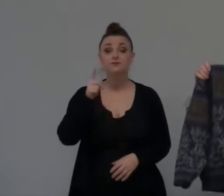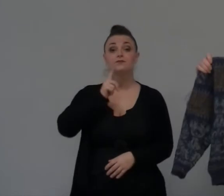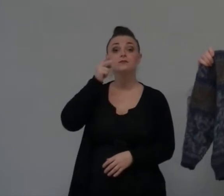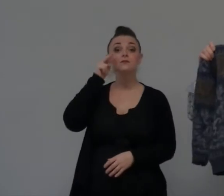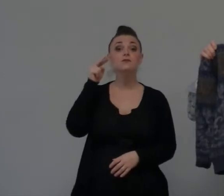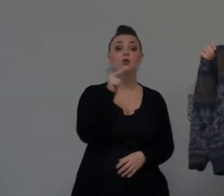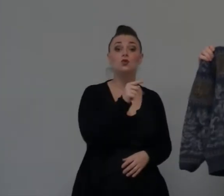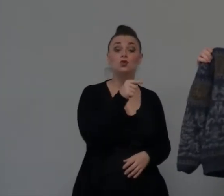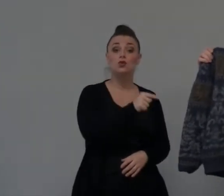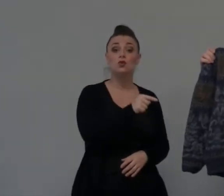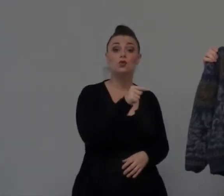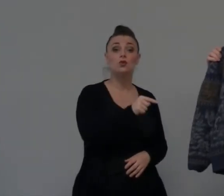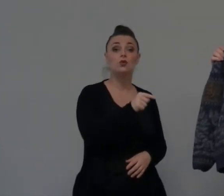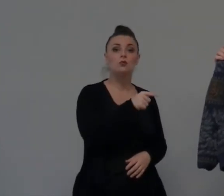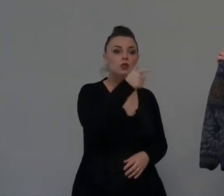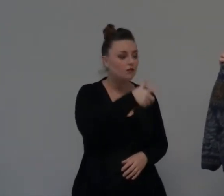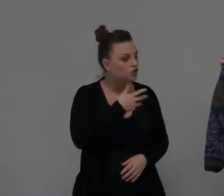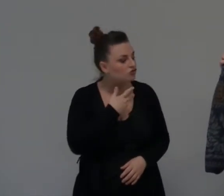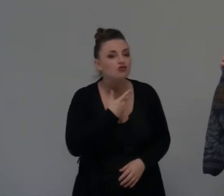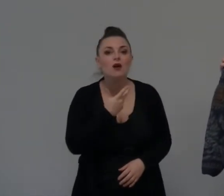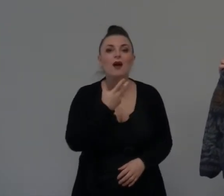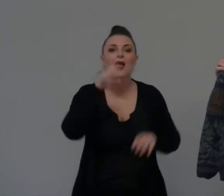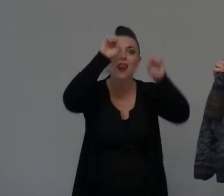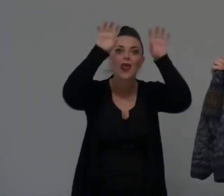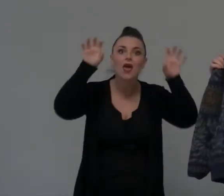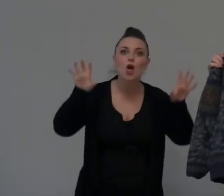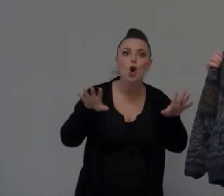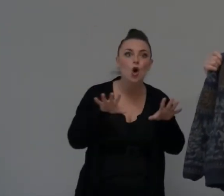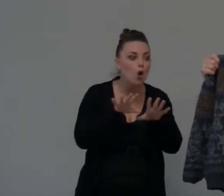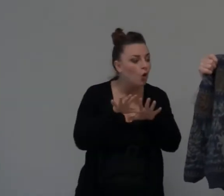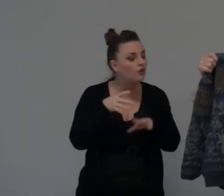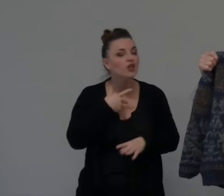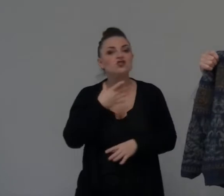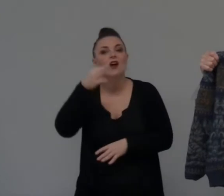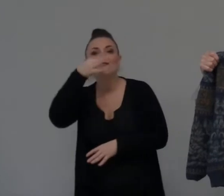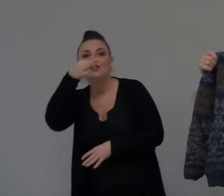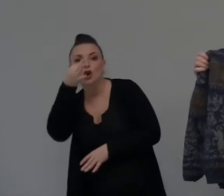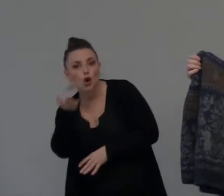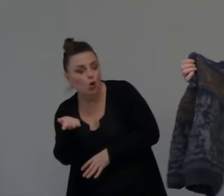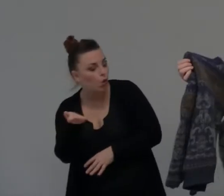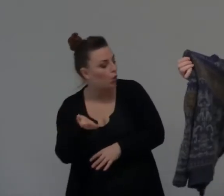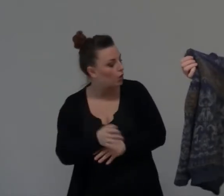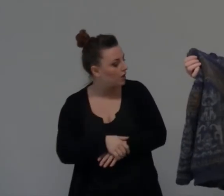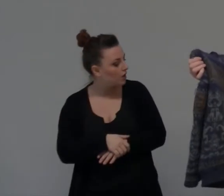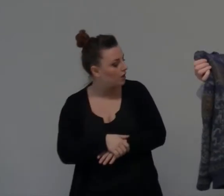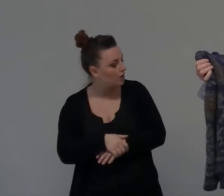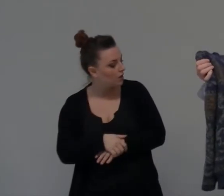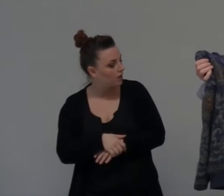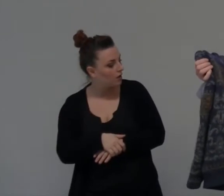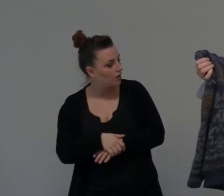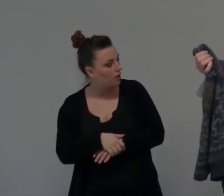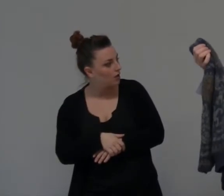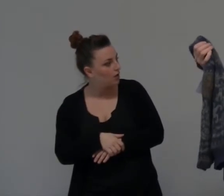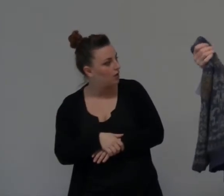Dio vede i leoni Vede i cibi E vedi che altro c'è?